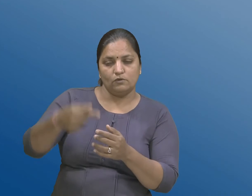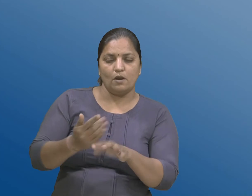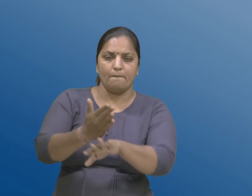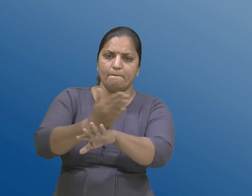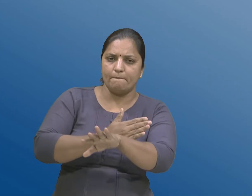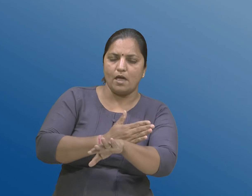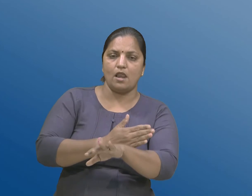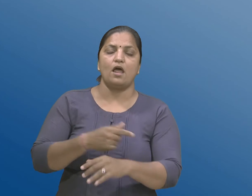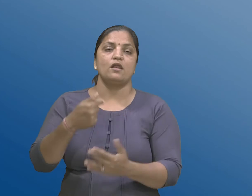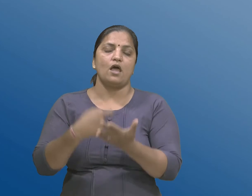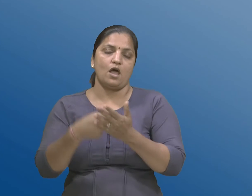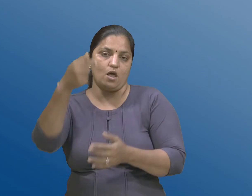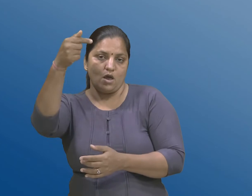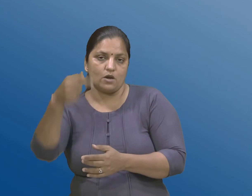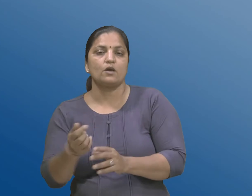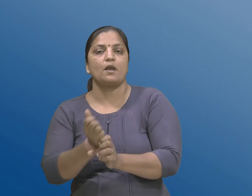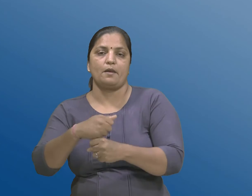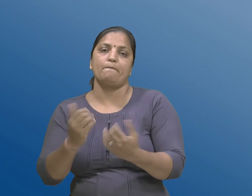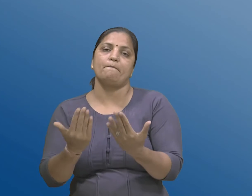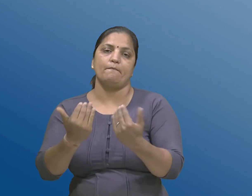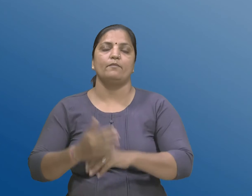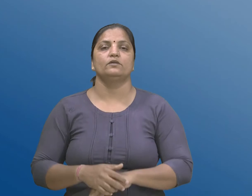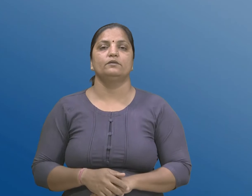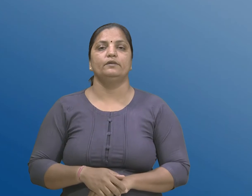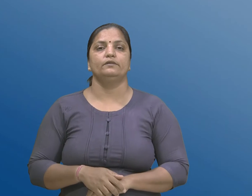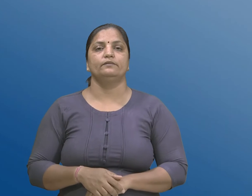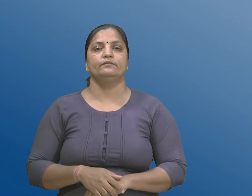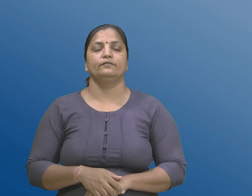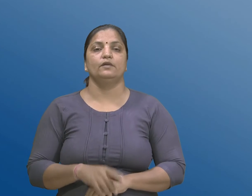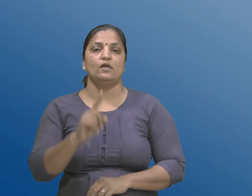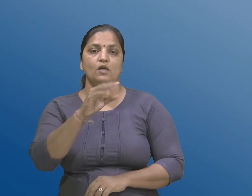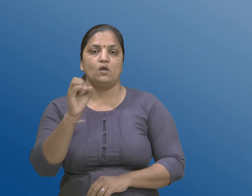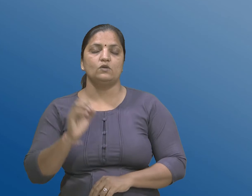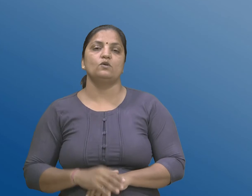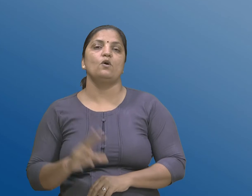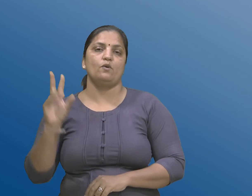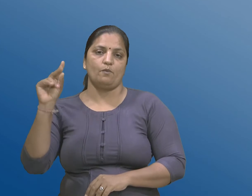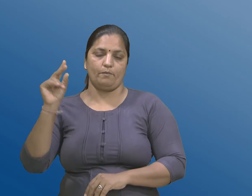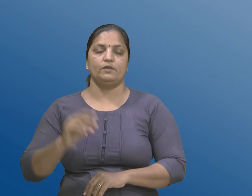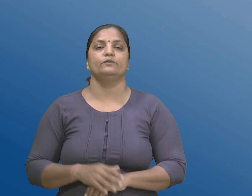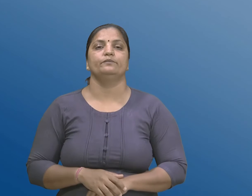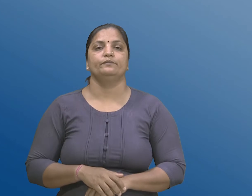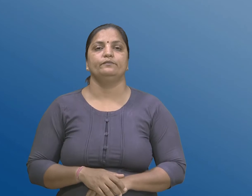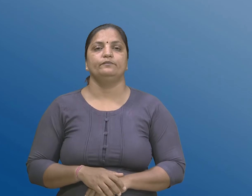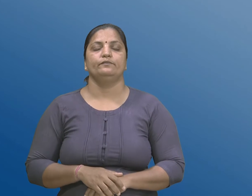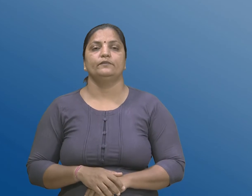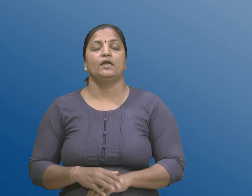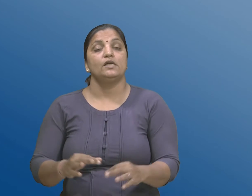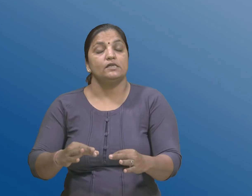नियमो बनावी शक्षे सो नु बिजु खास करीने आगल